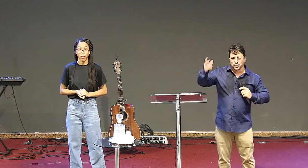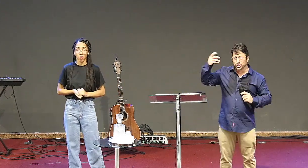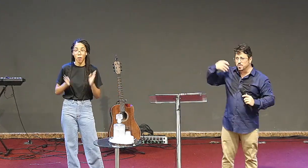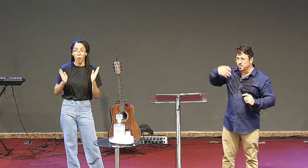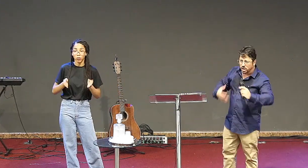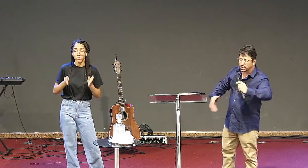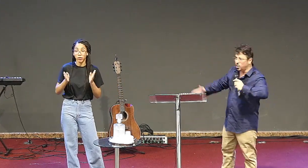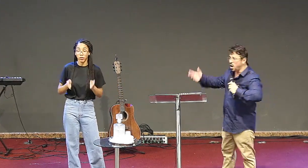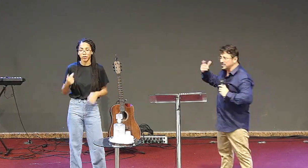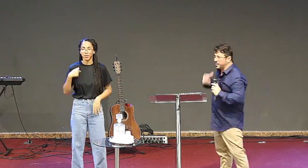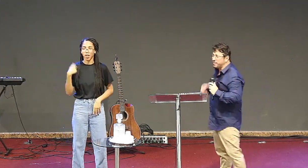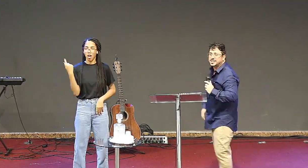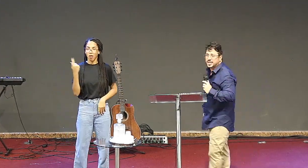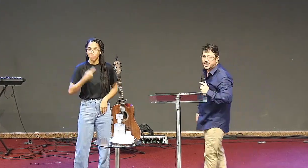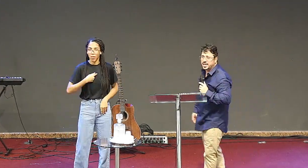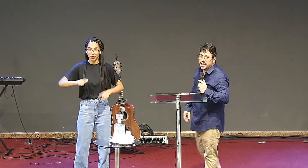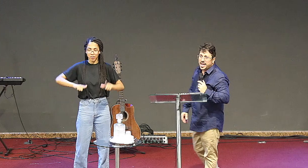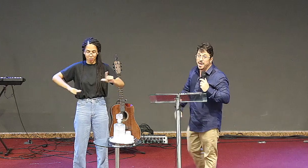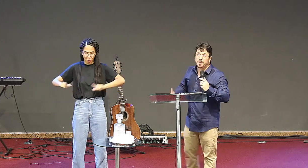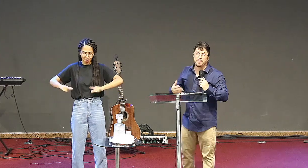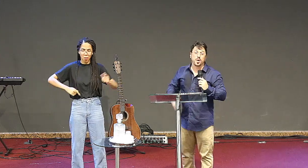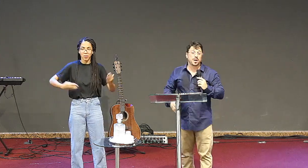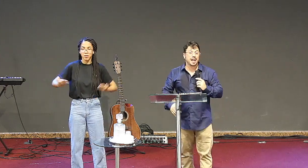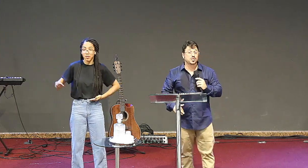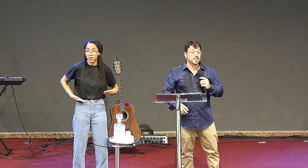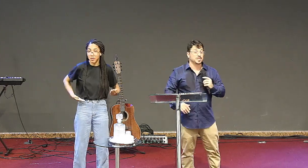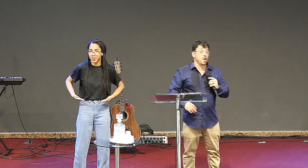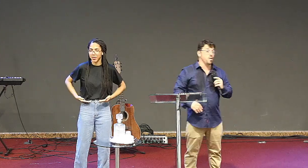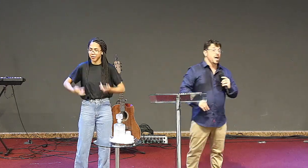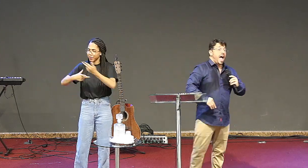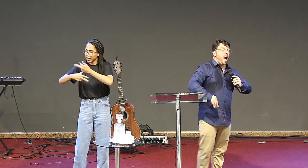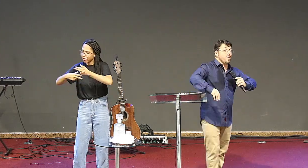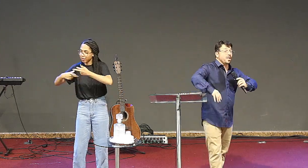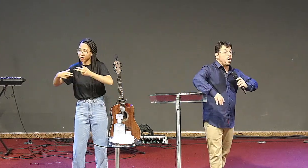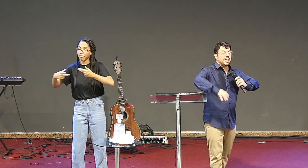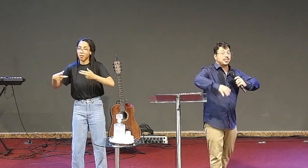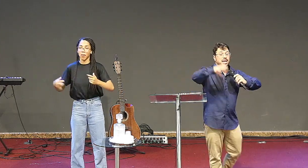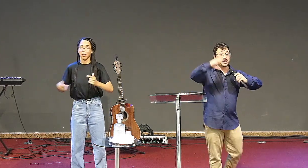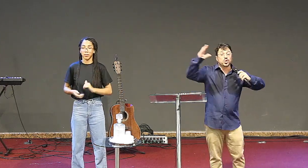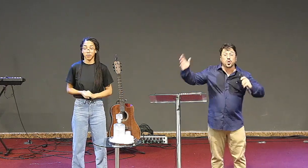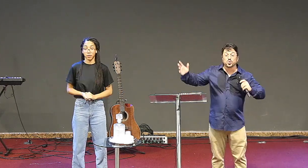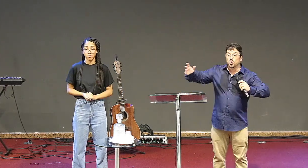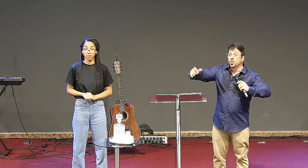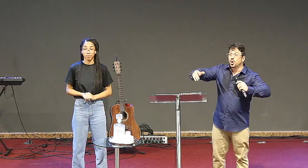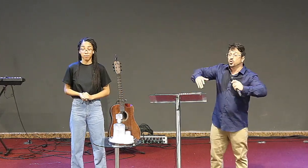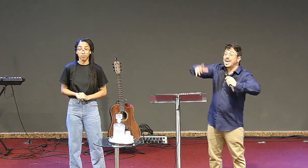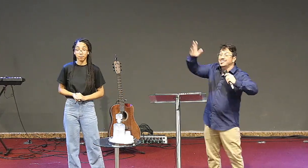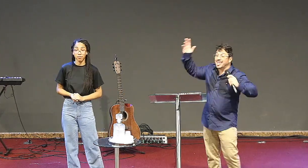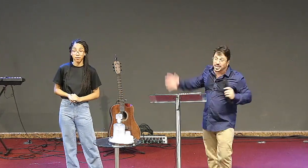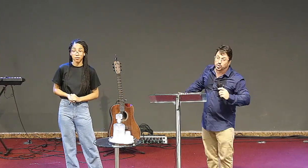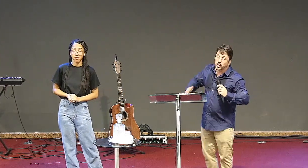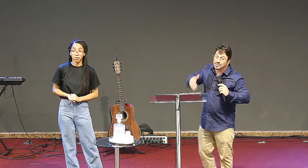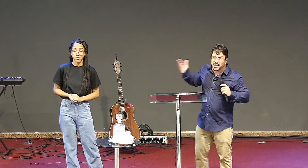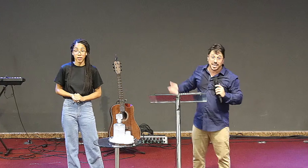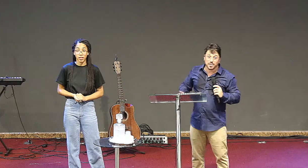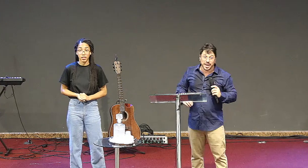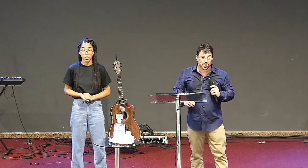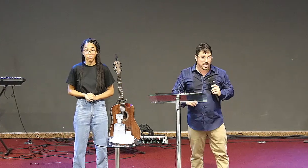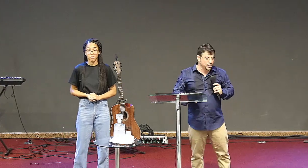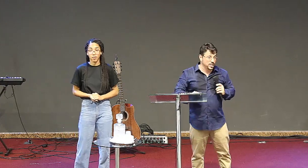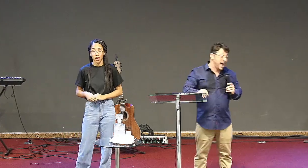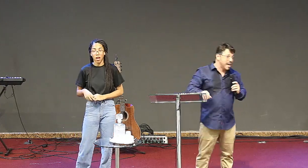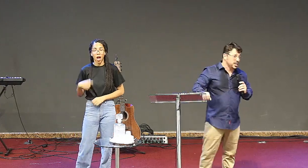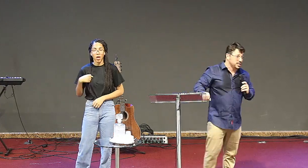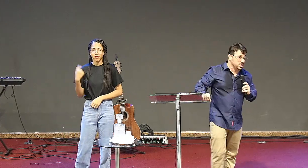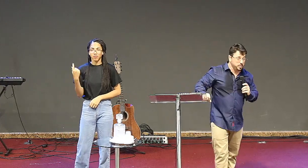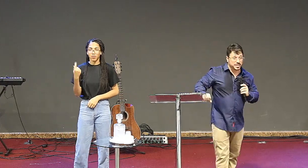enchendo de um monte de coisa para fazer e para piorar a situação há uma idolatria do do lazer e do entretenimento